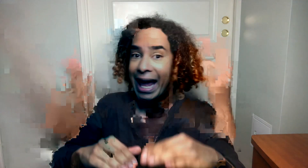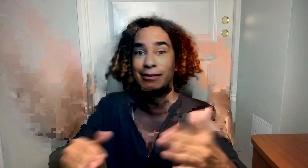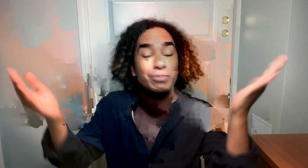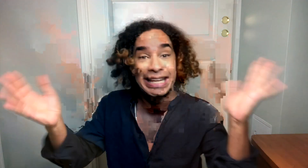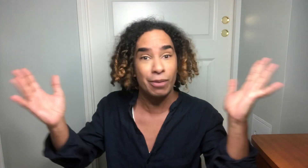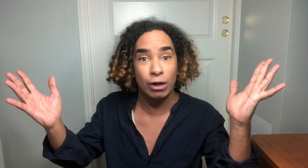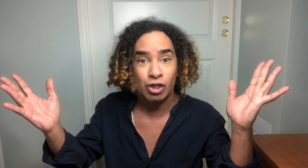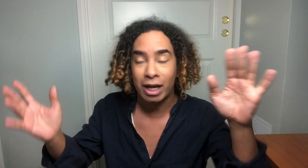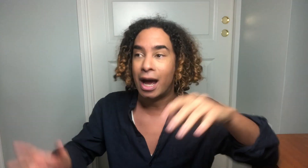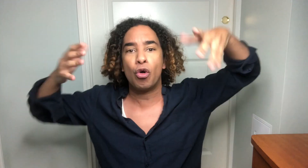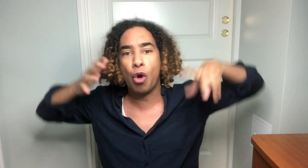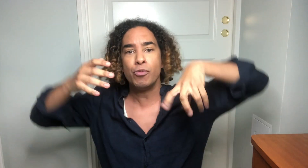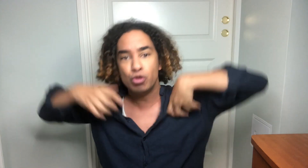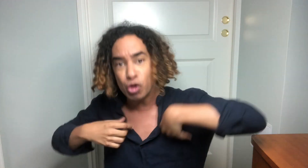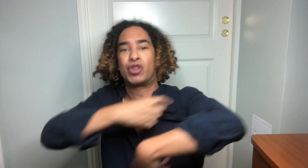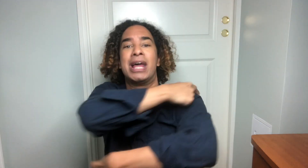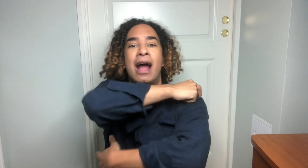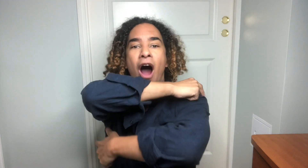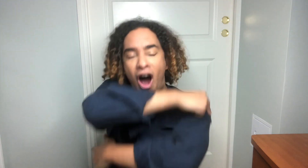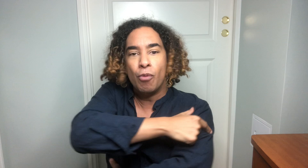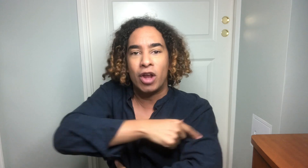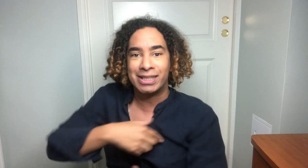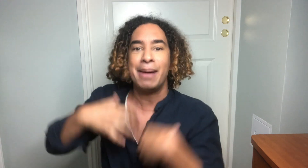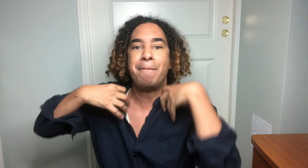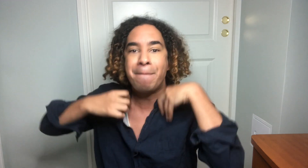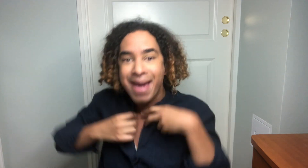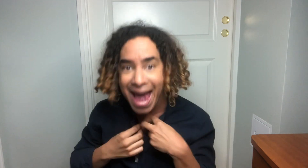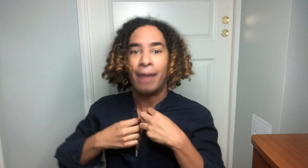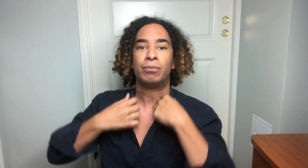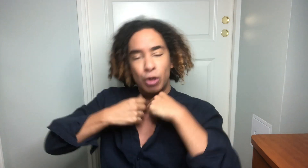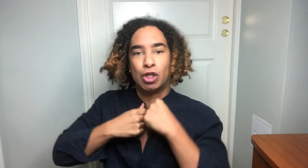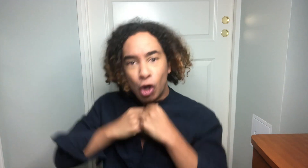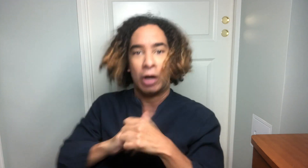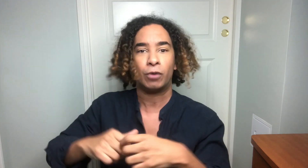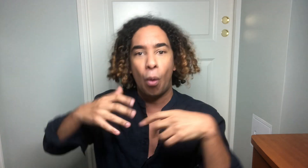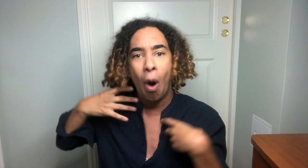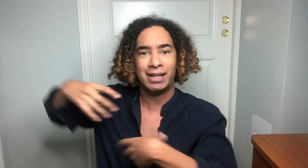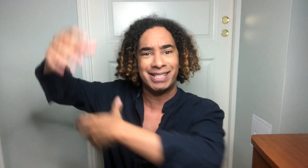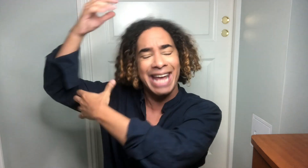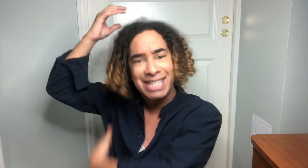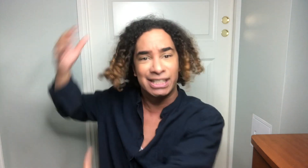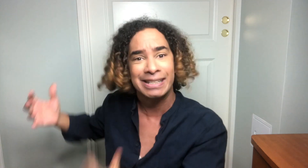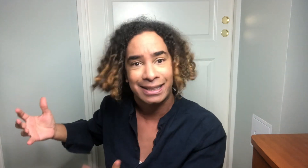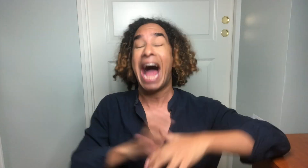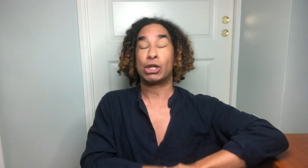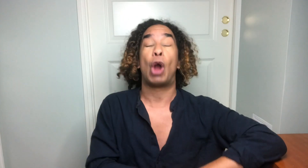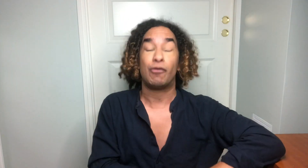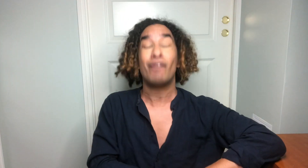blir ikke mer norsk. Hun kom ut av mora si med busserull og selvsynsvest. Jeg er så glad for å få